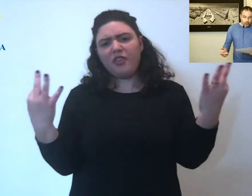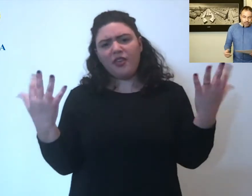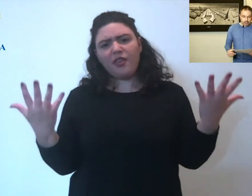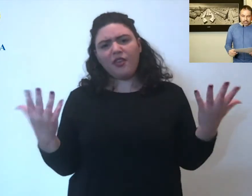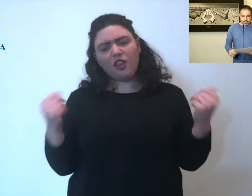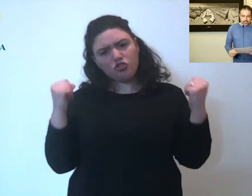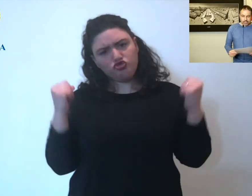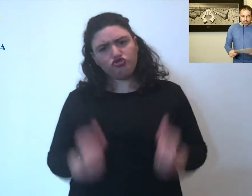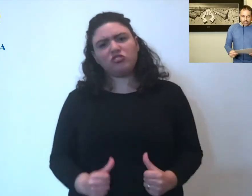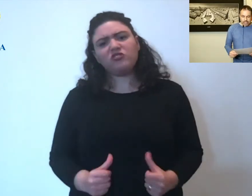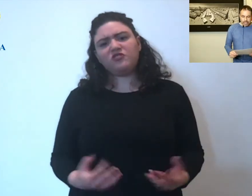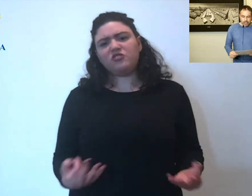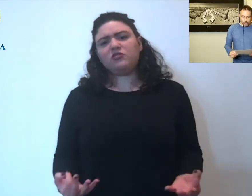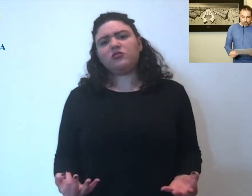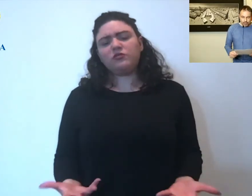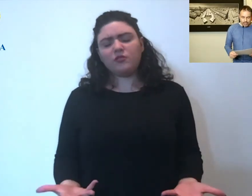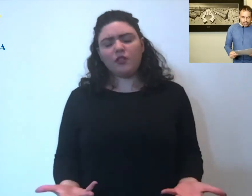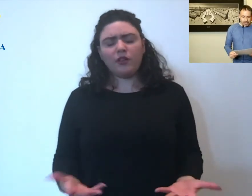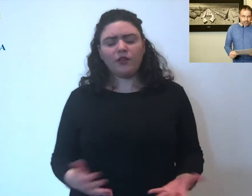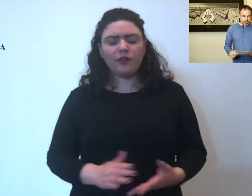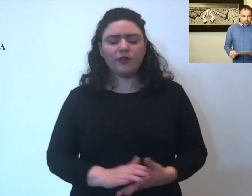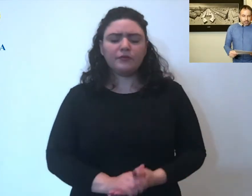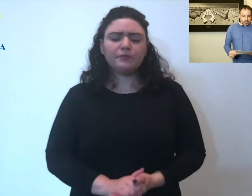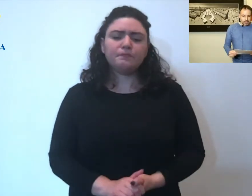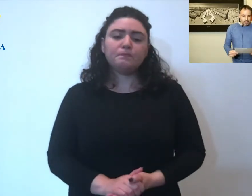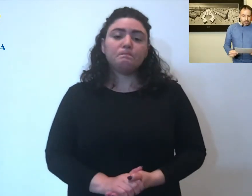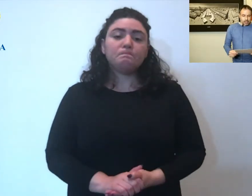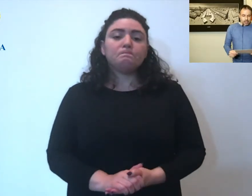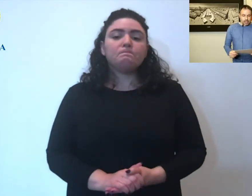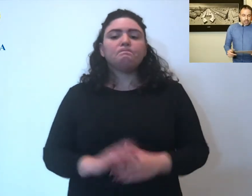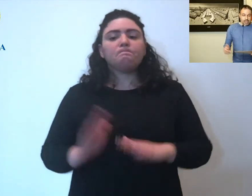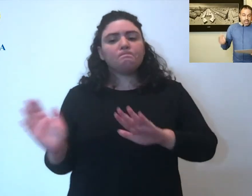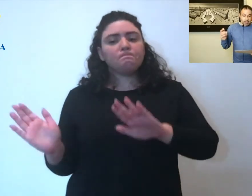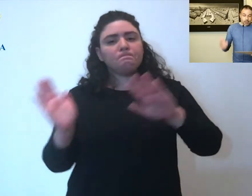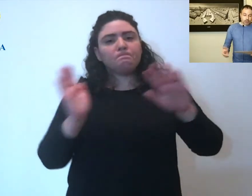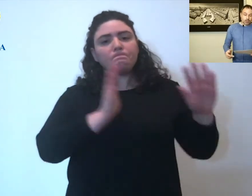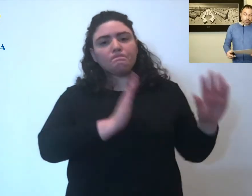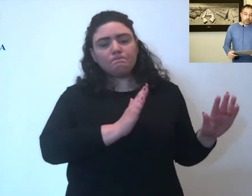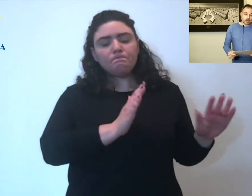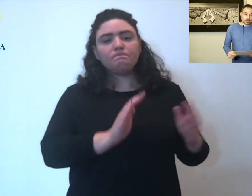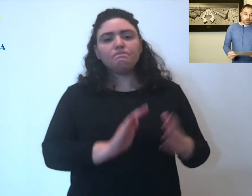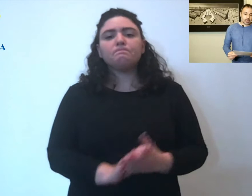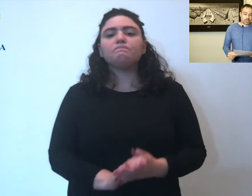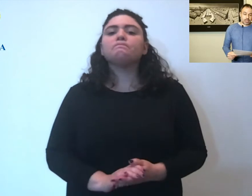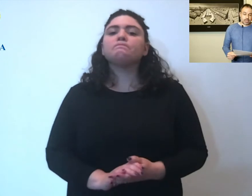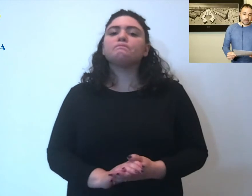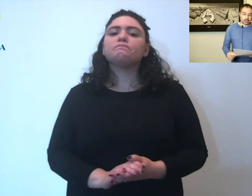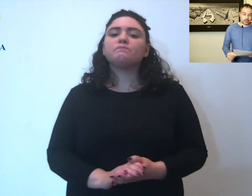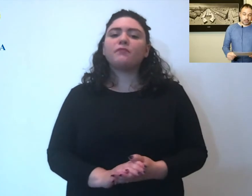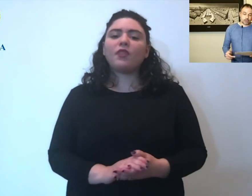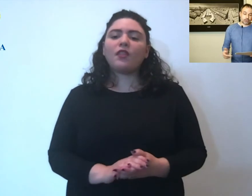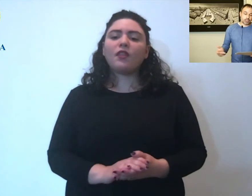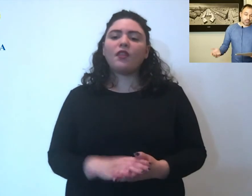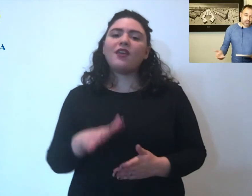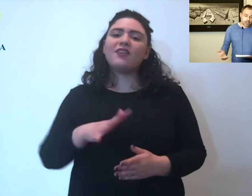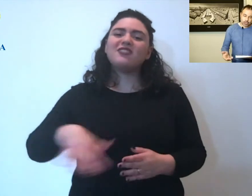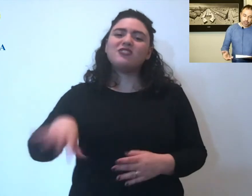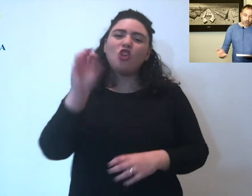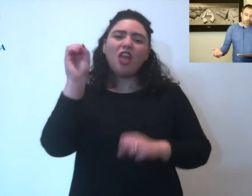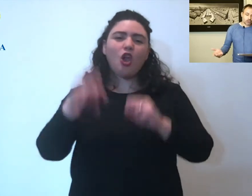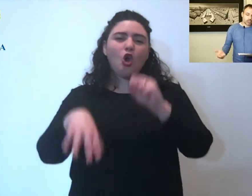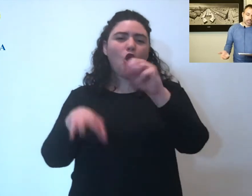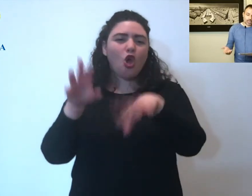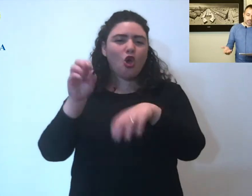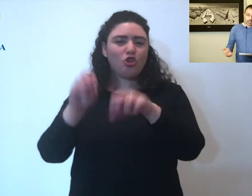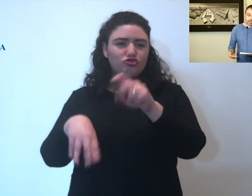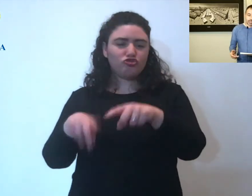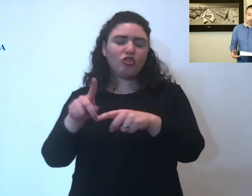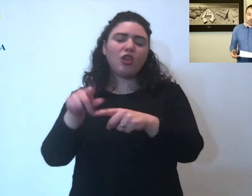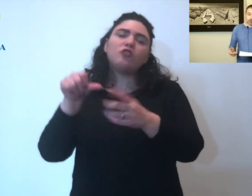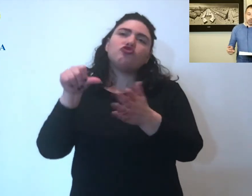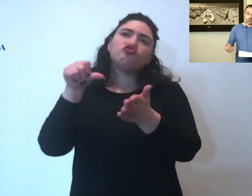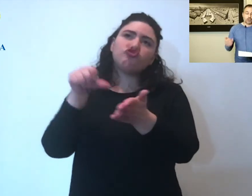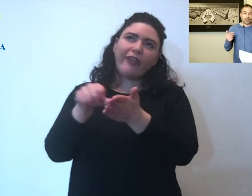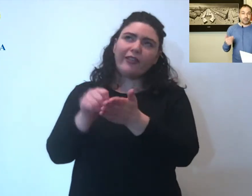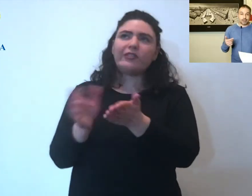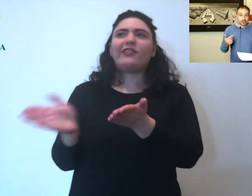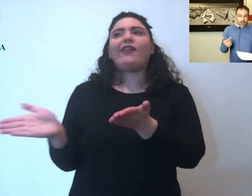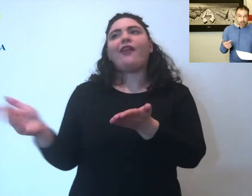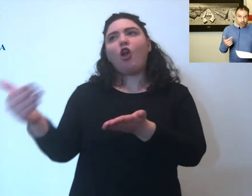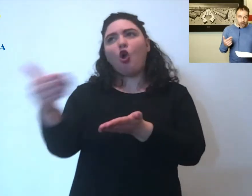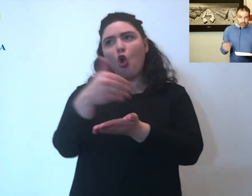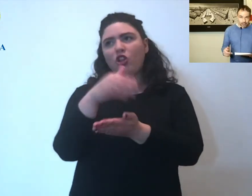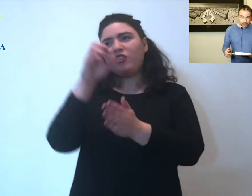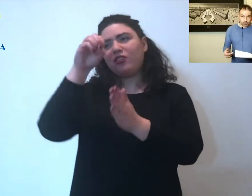ovviamente in maniera civile riaprono le cosiddette isole ecologiche in realtà si chiamano